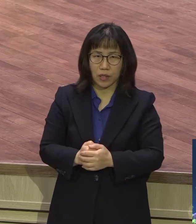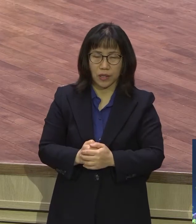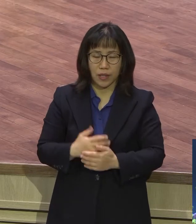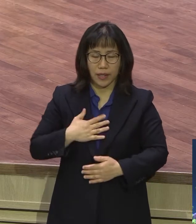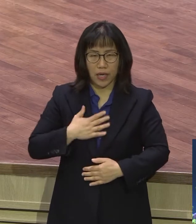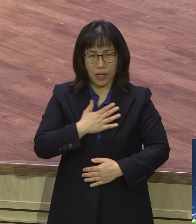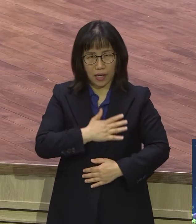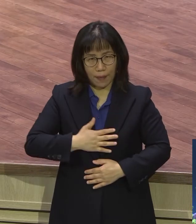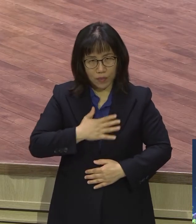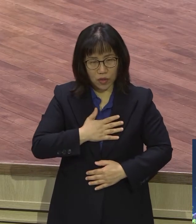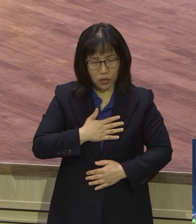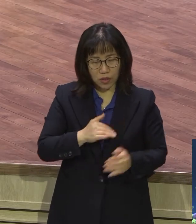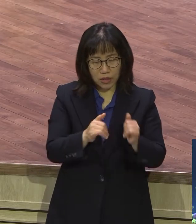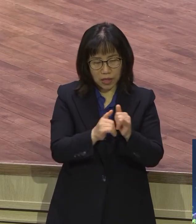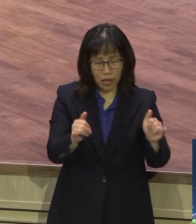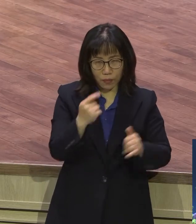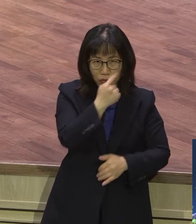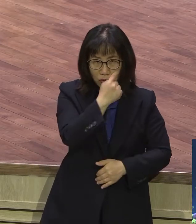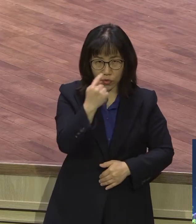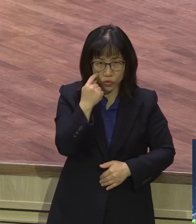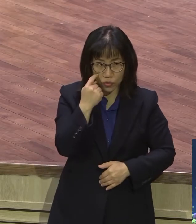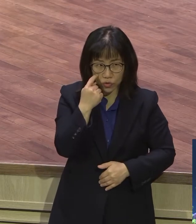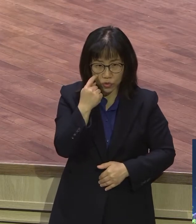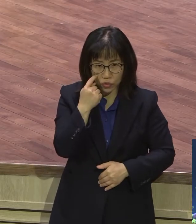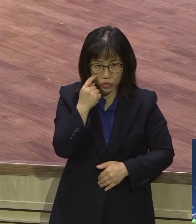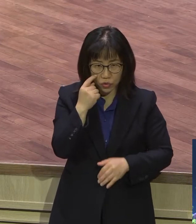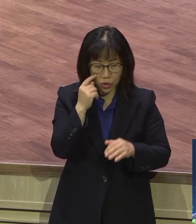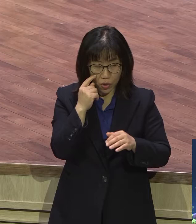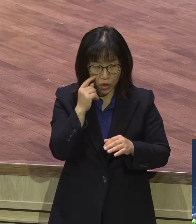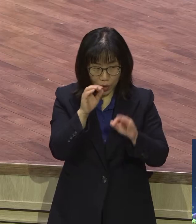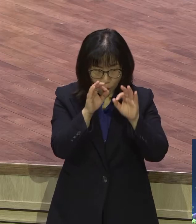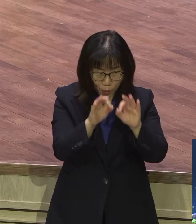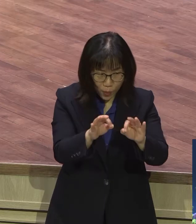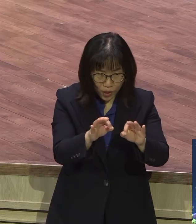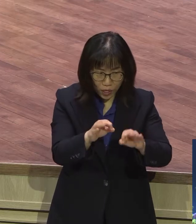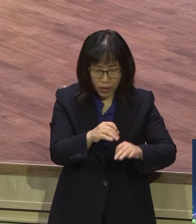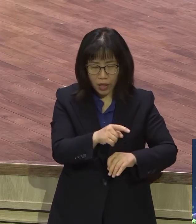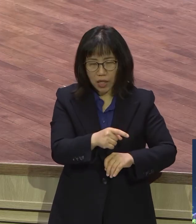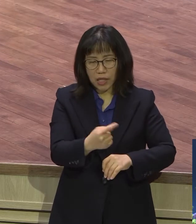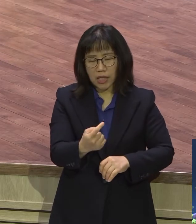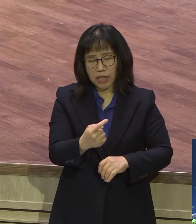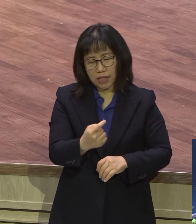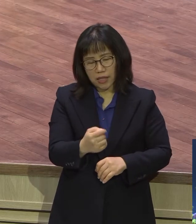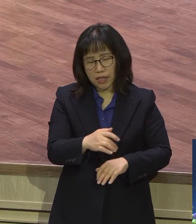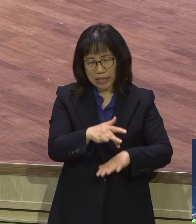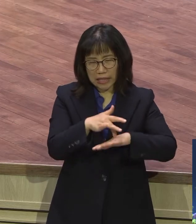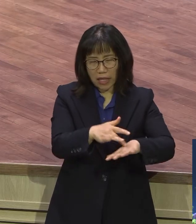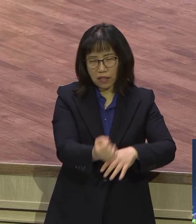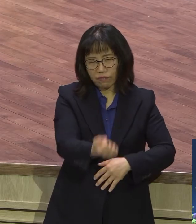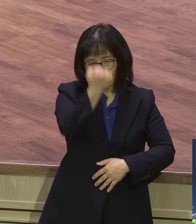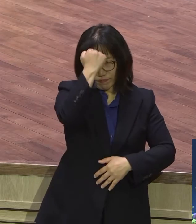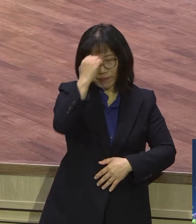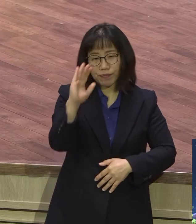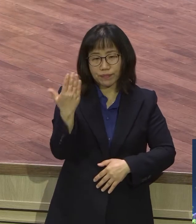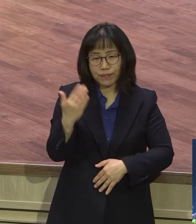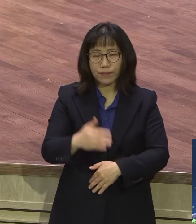꽉 기다리고 있다니까요 사실 이스라엘 절기에는요 예수 그리스도의